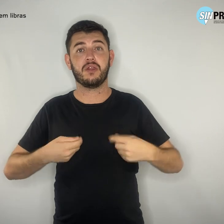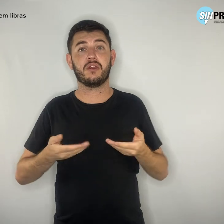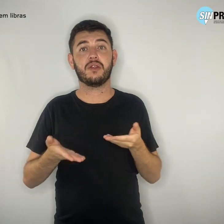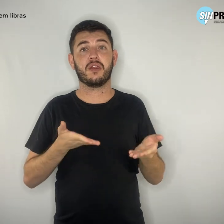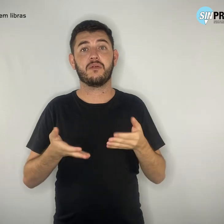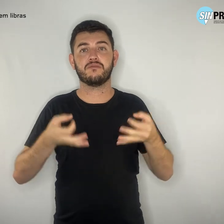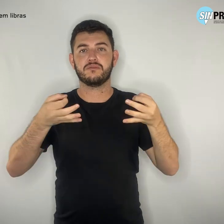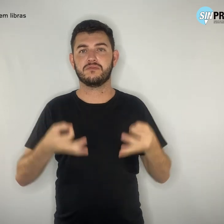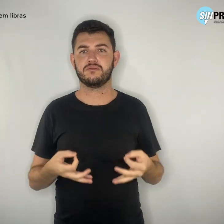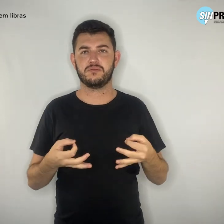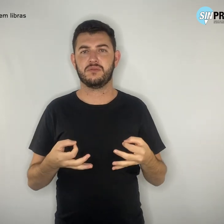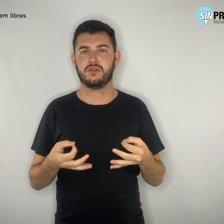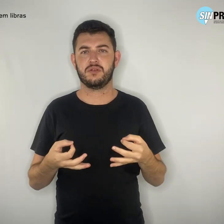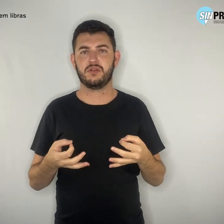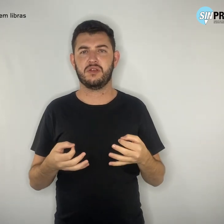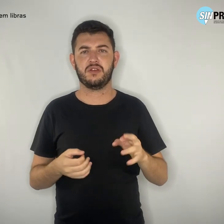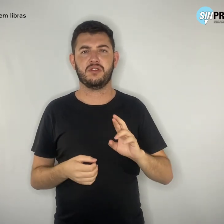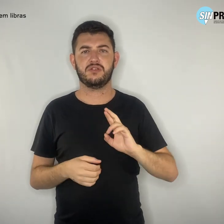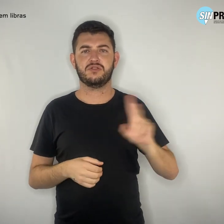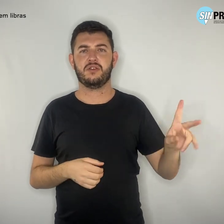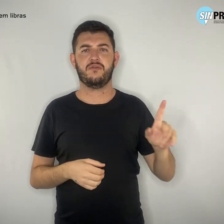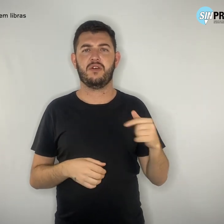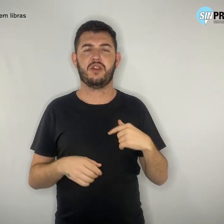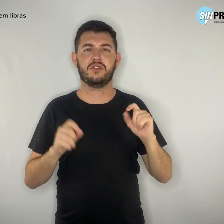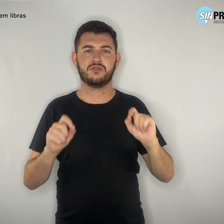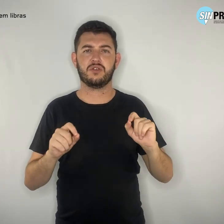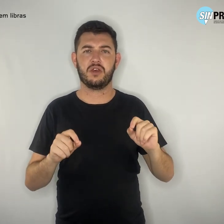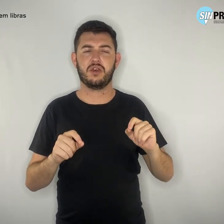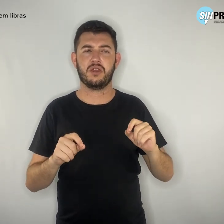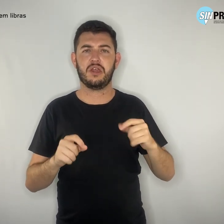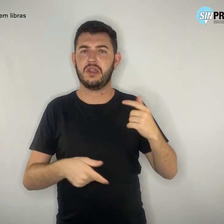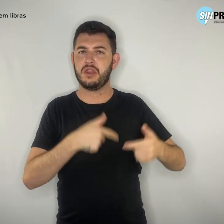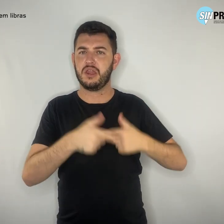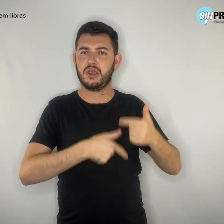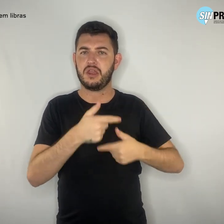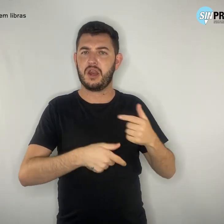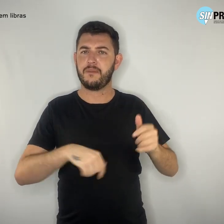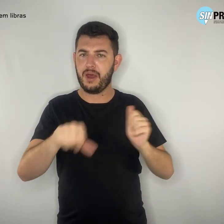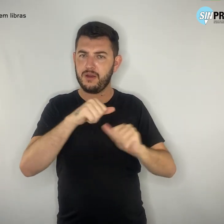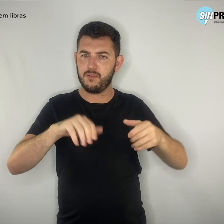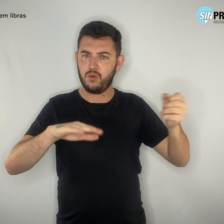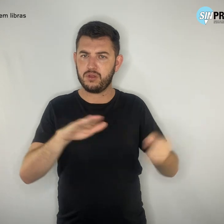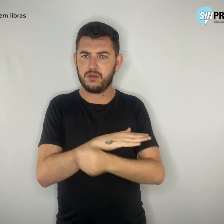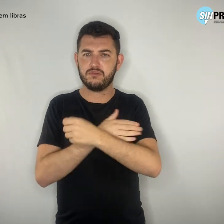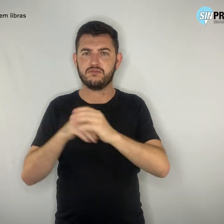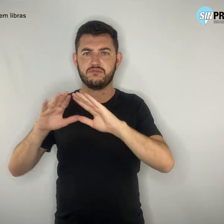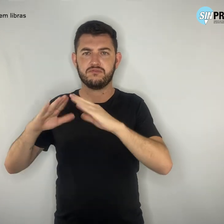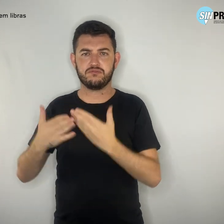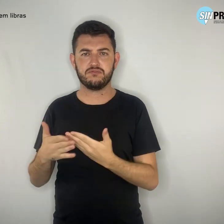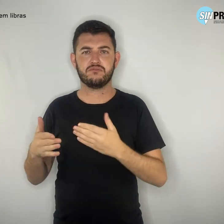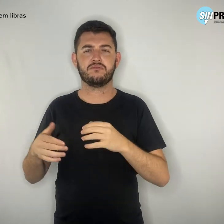não readaptação dentro de uma escola. Importante lembrar que professores